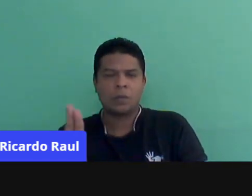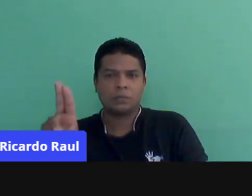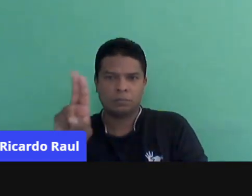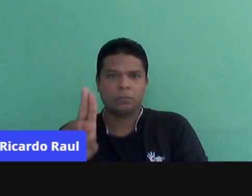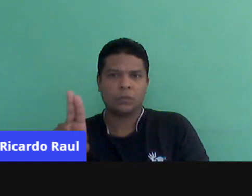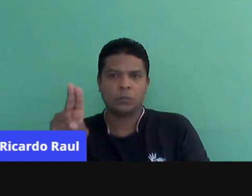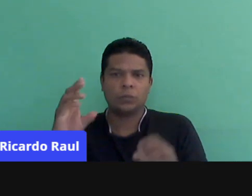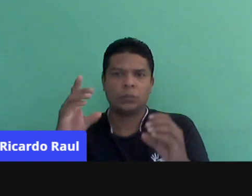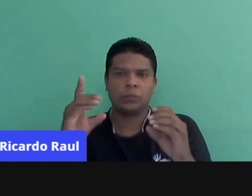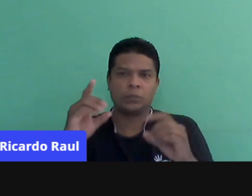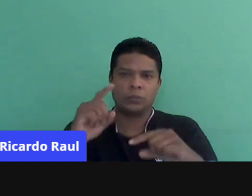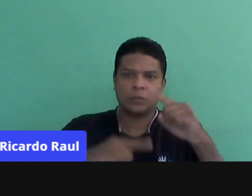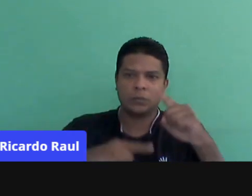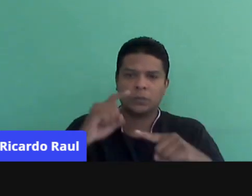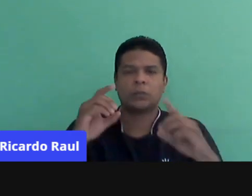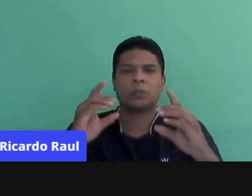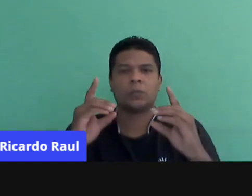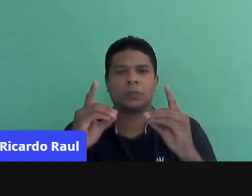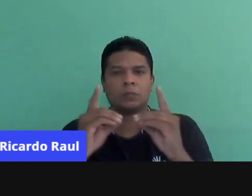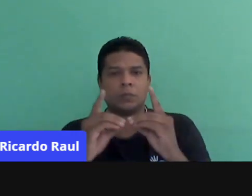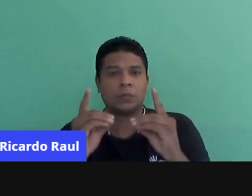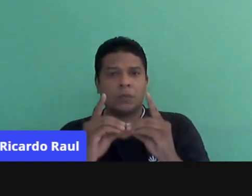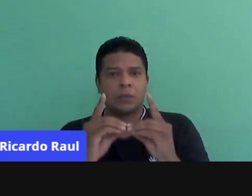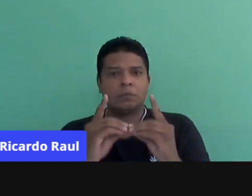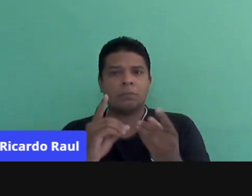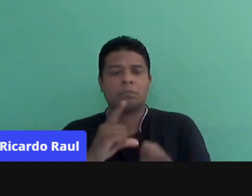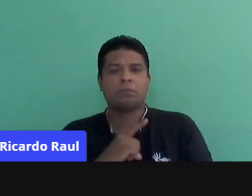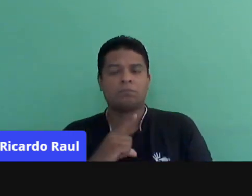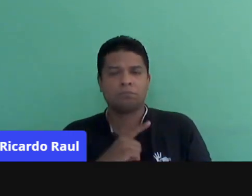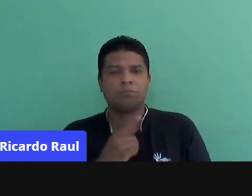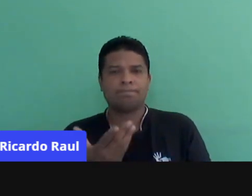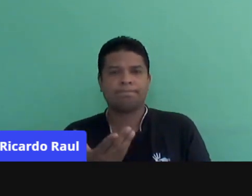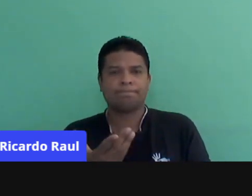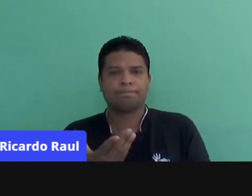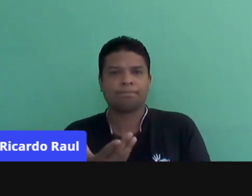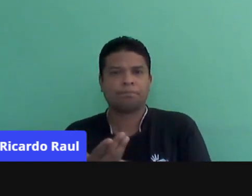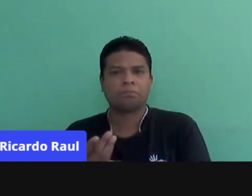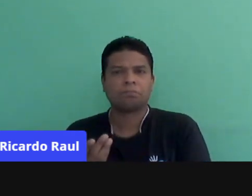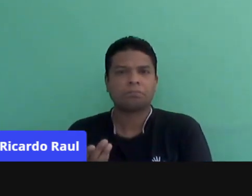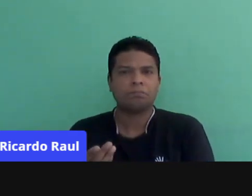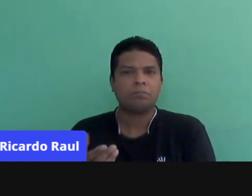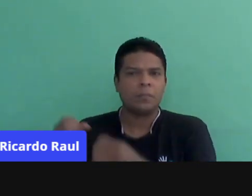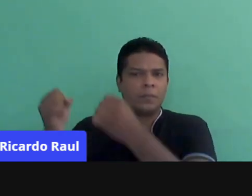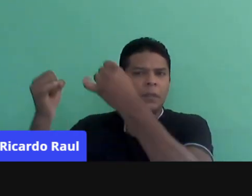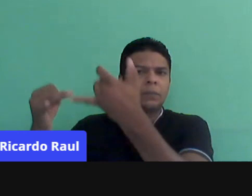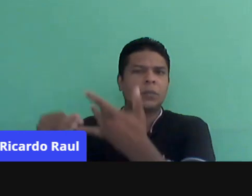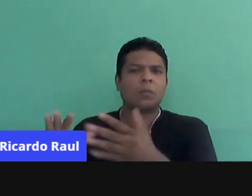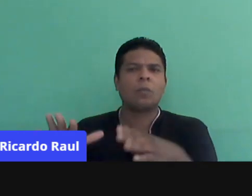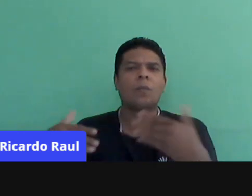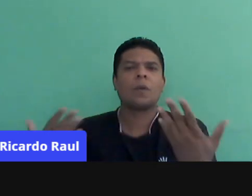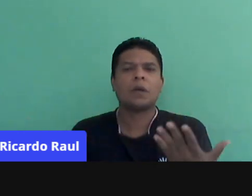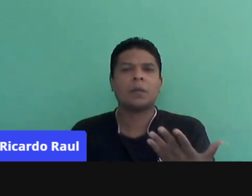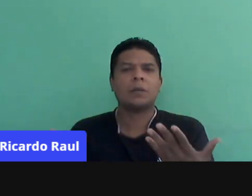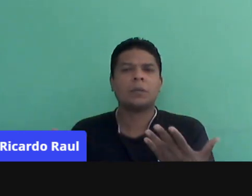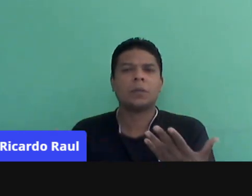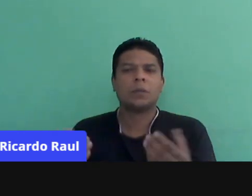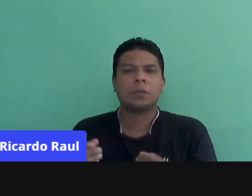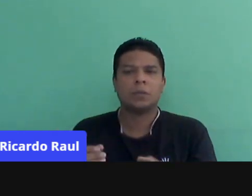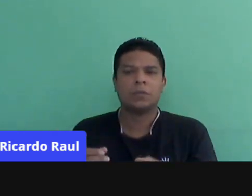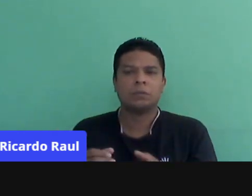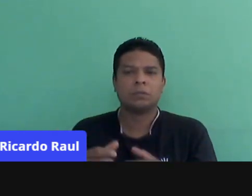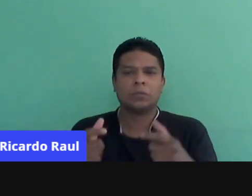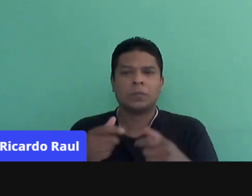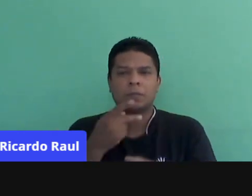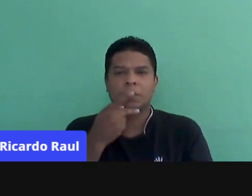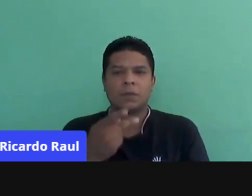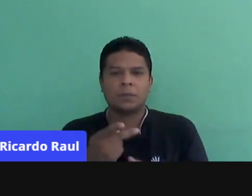didáticos, quando eu tenho essa realidade? a gente pode trazer qual a realidade, de onde eu estou falando,